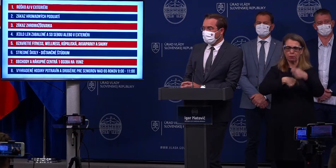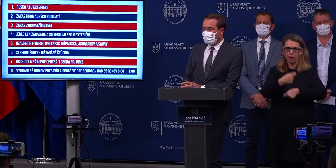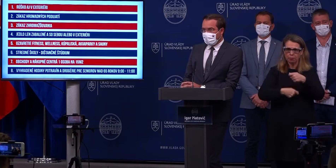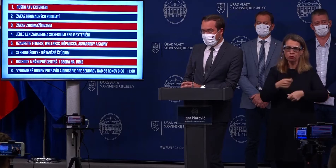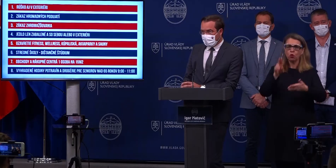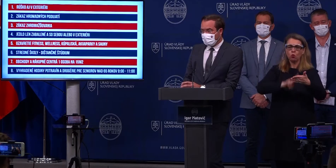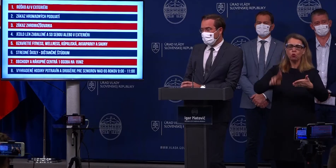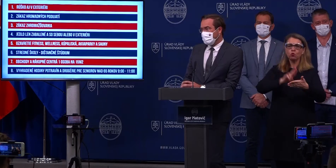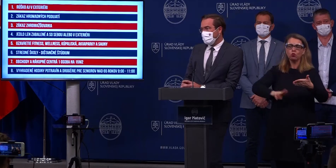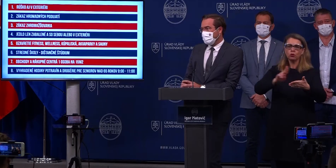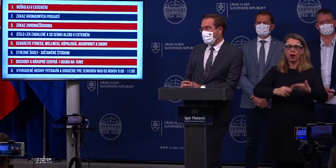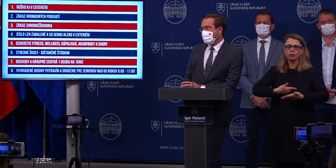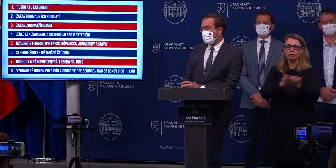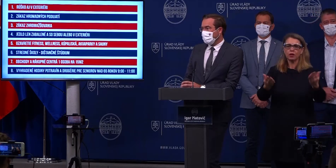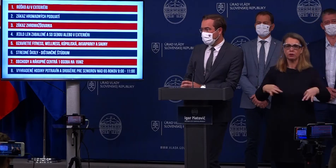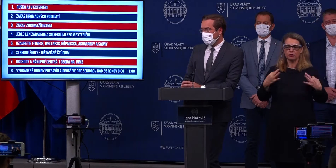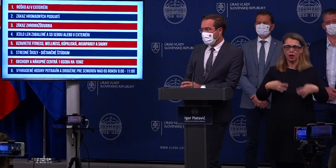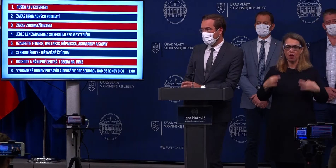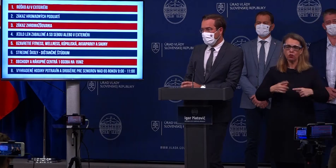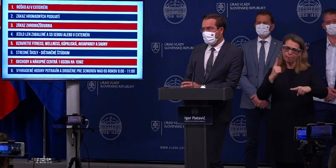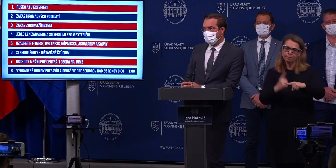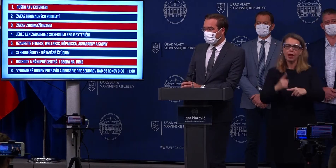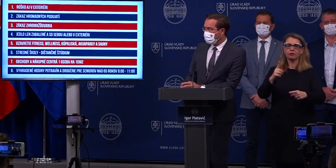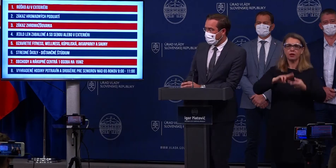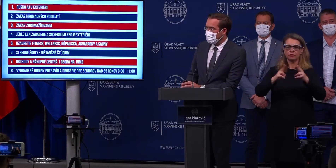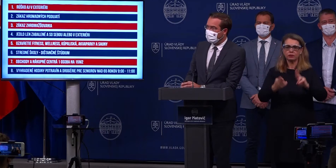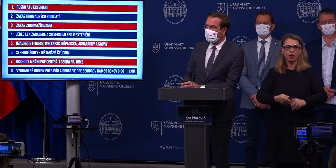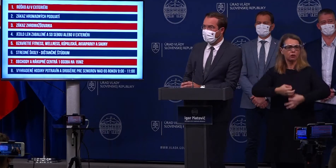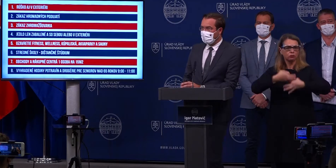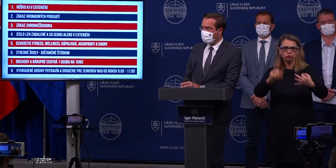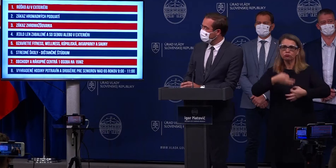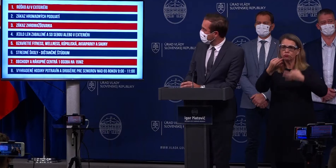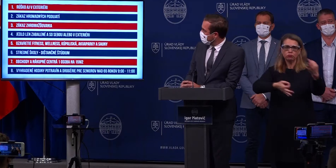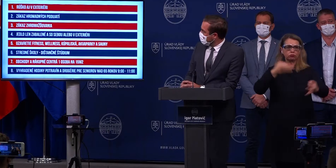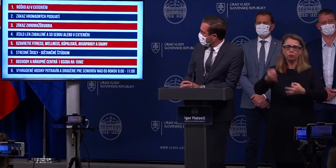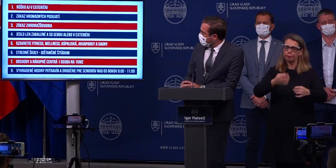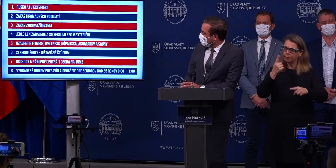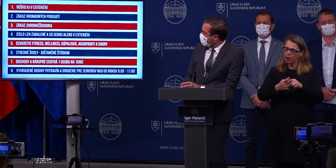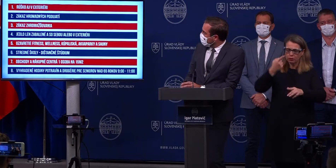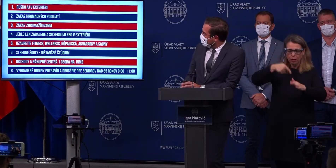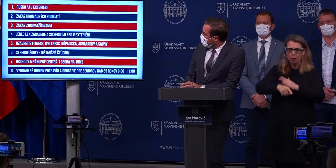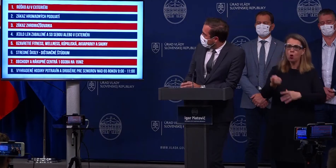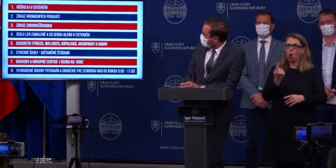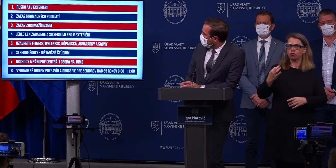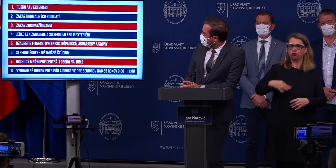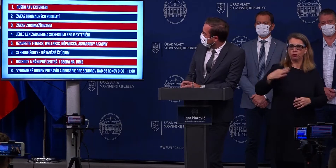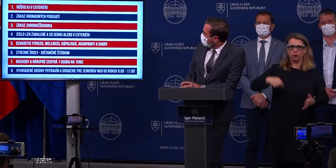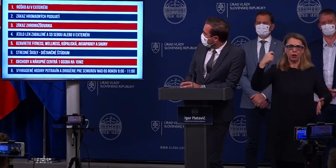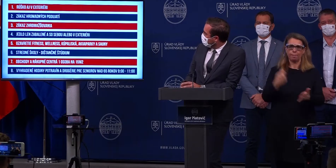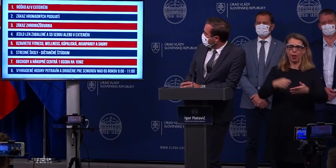V stredu by mali byť zverejnené a od čtvrtka, od 15. oktobra by mali platiť. Jedna výnimka je